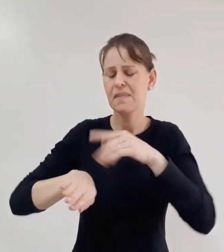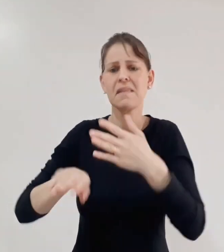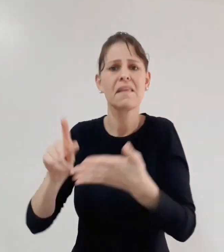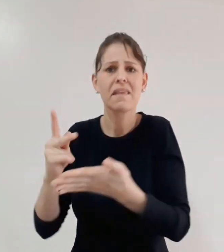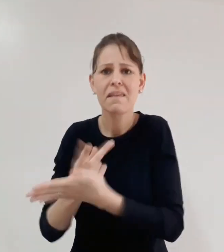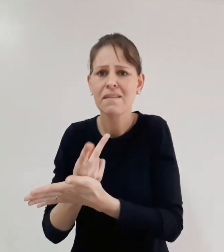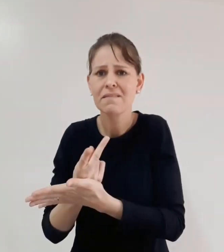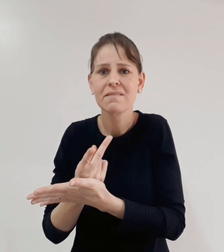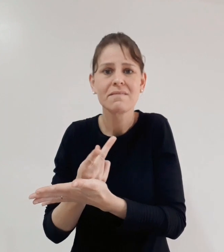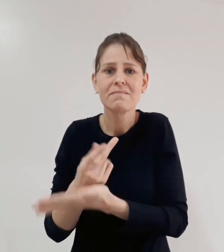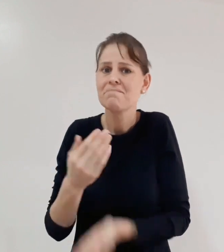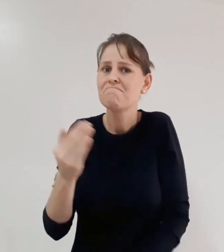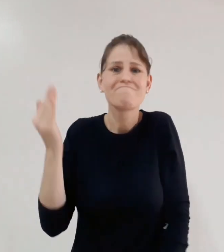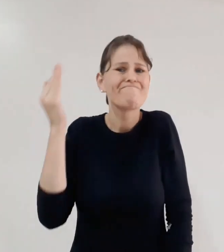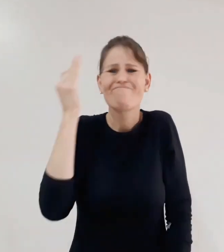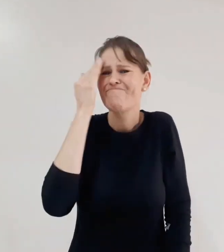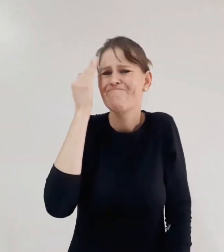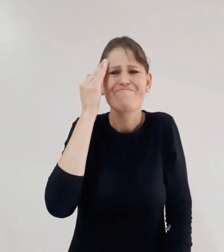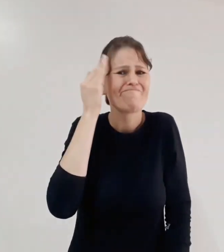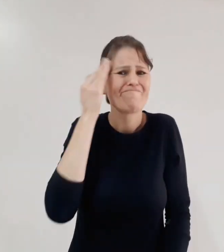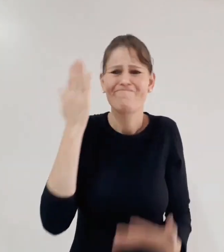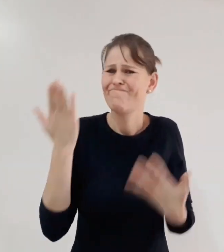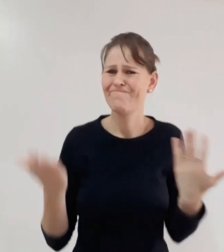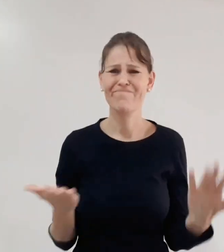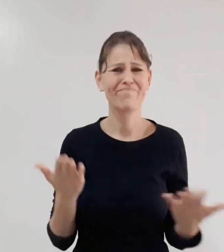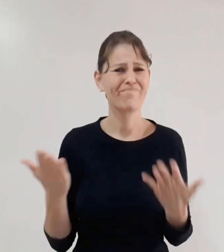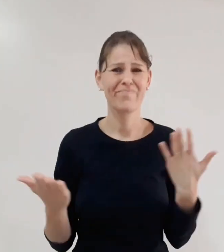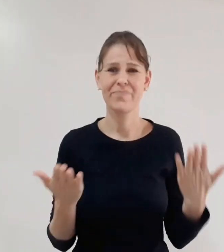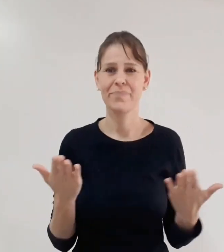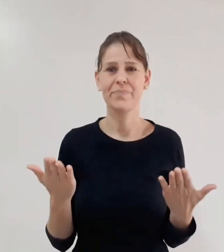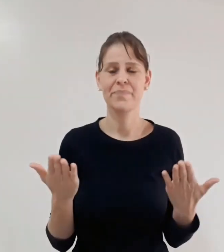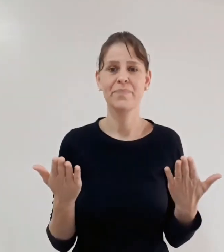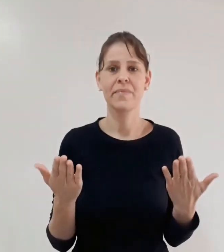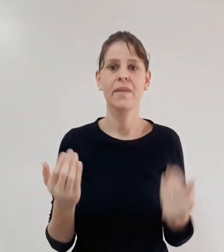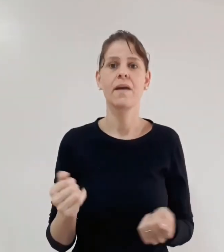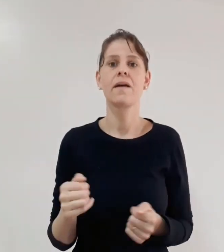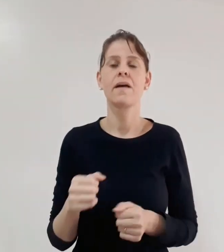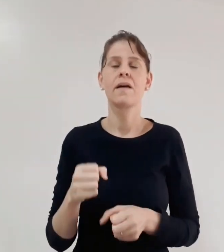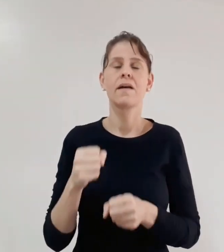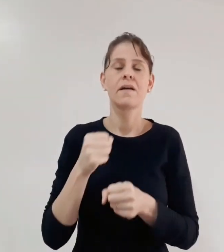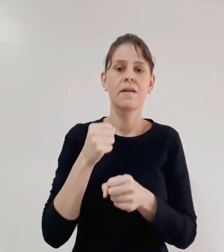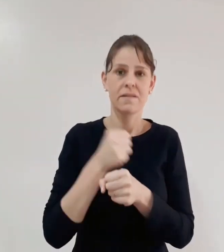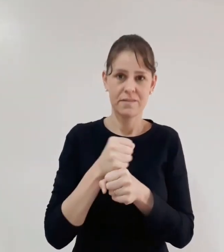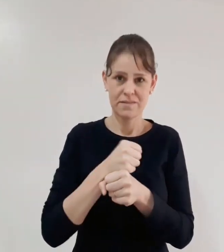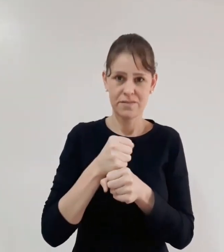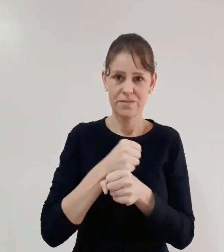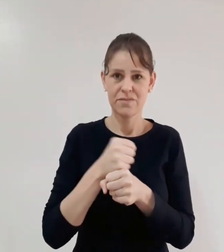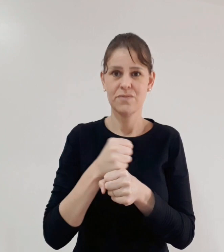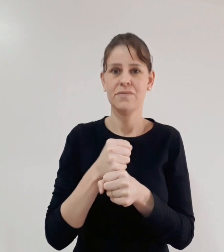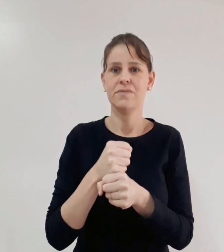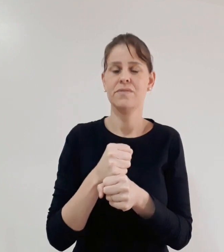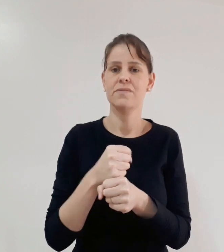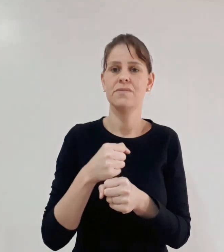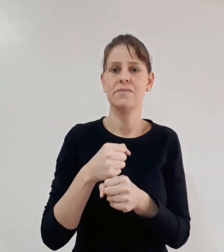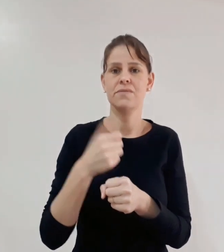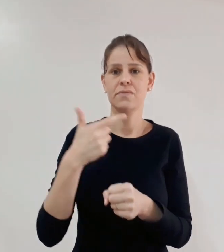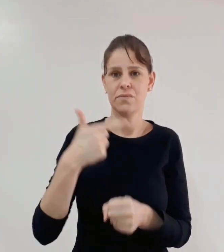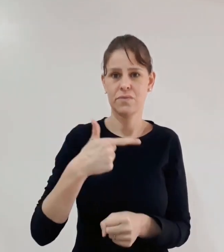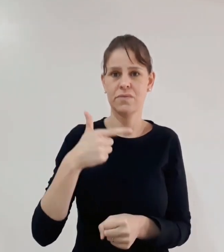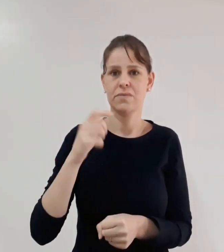conseguia distinguir se eu estava fazendo certo ou se eu estava fazendo errado. E assim, iam se passando anos.